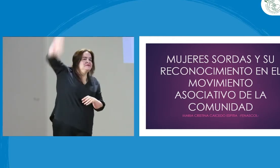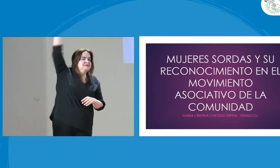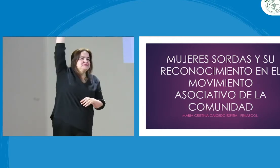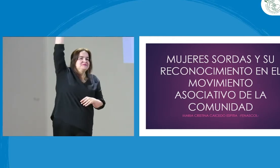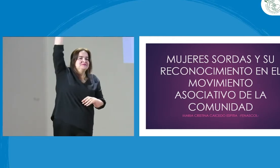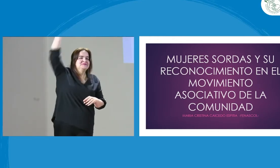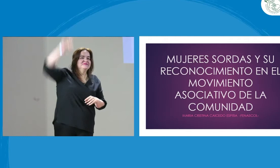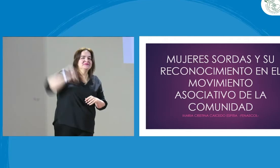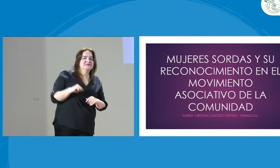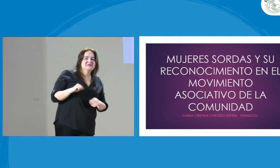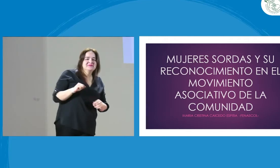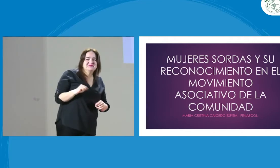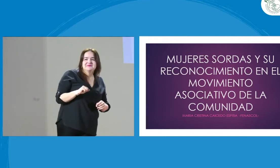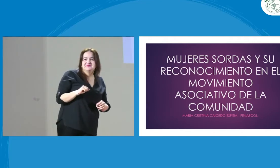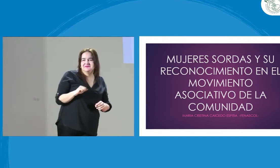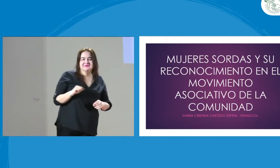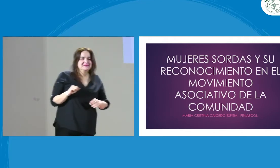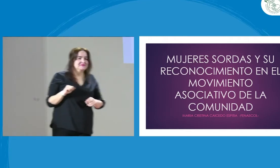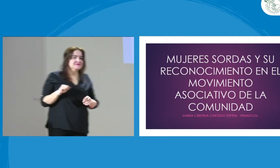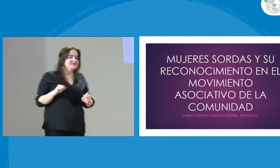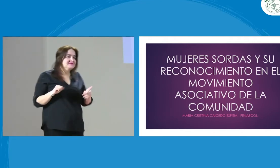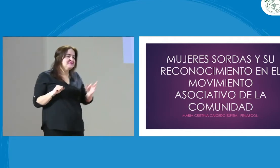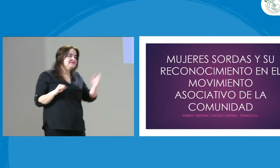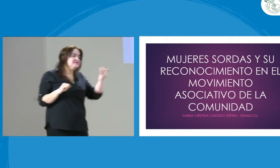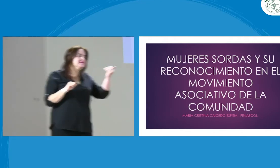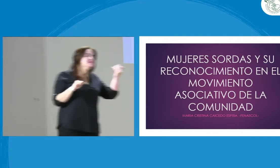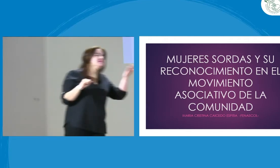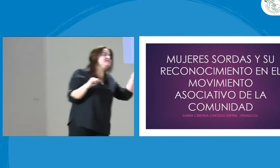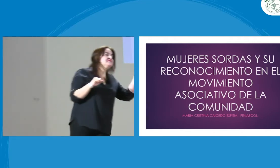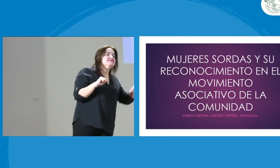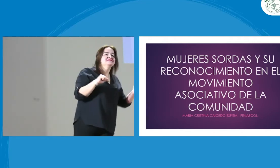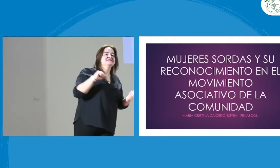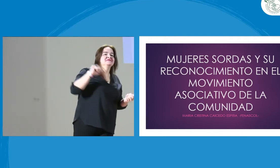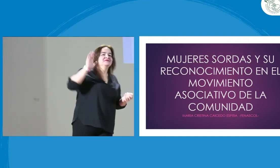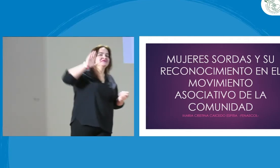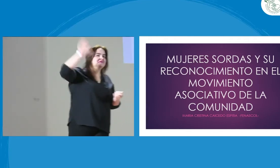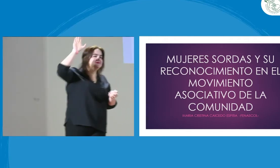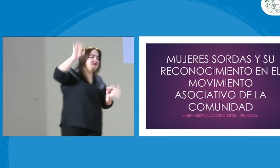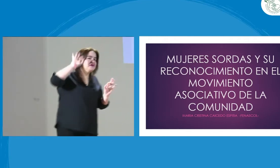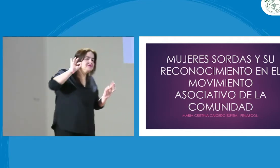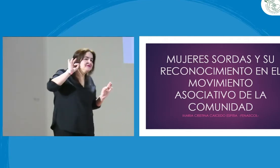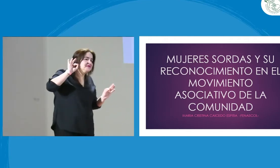Algunas mujeres no están aquí y las que están, por favor, alcen las manos. Mujeres, mujeres, manos arriba.